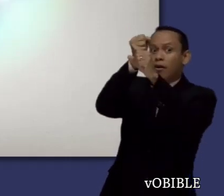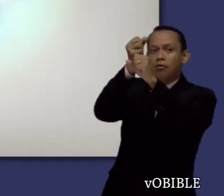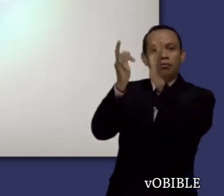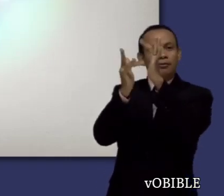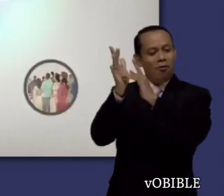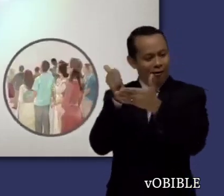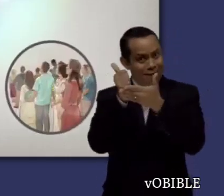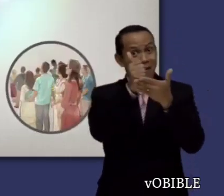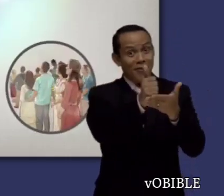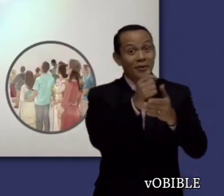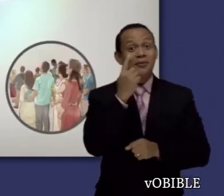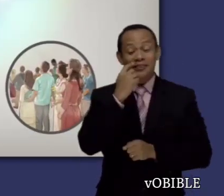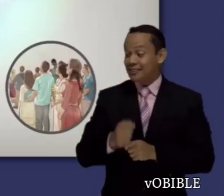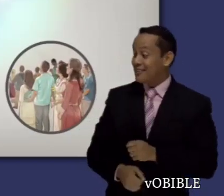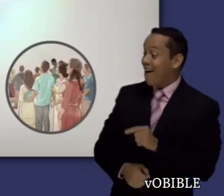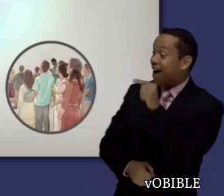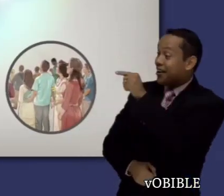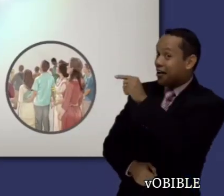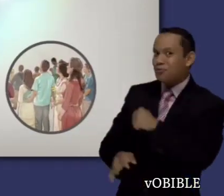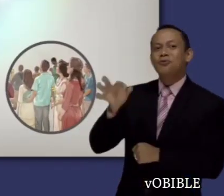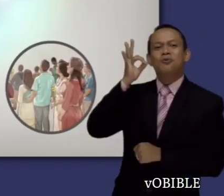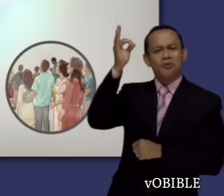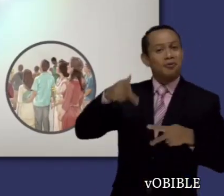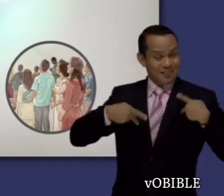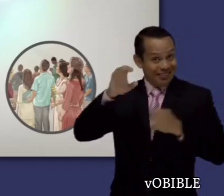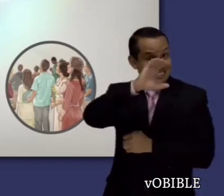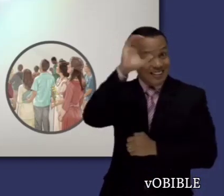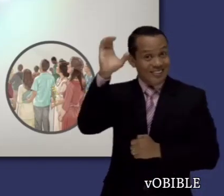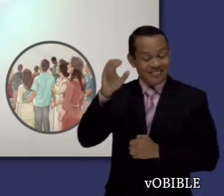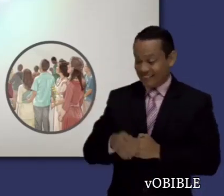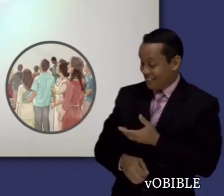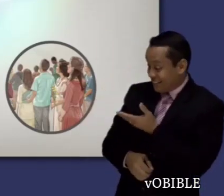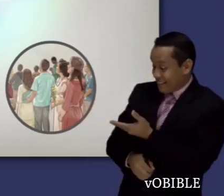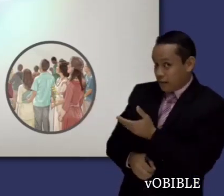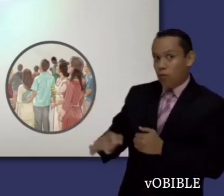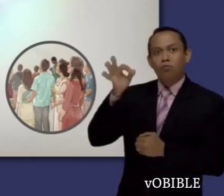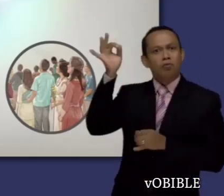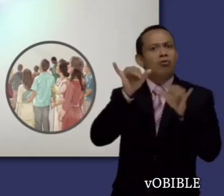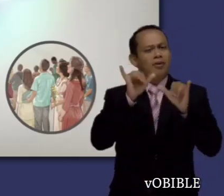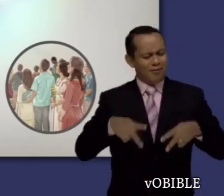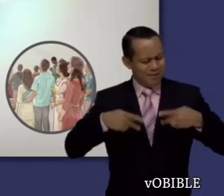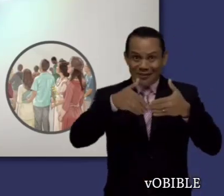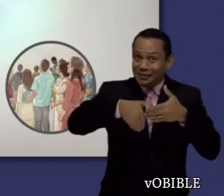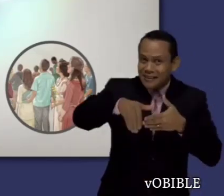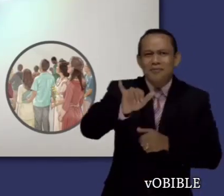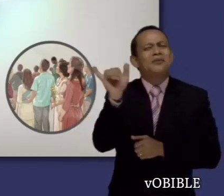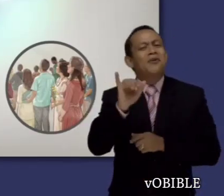De ese modo, los escogidos para vivir en el cielo y los que vivirán en la tierra se unirían con Jehová mediante Cristo.